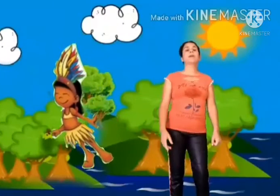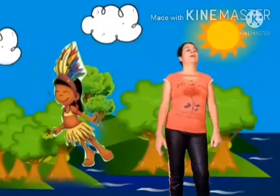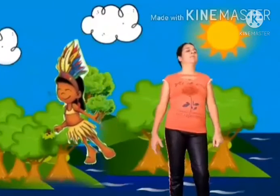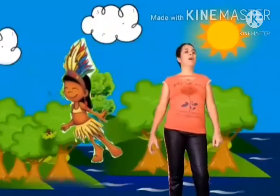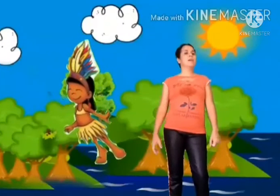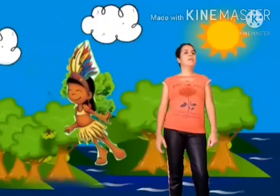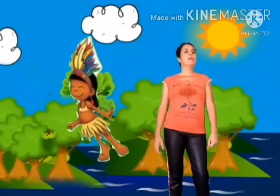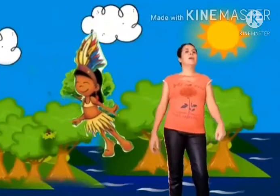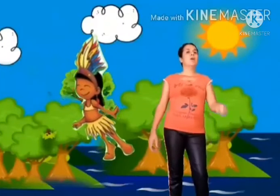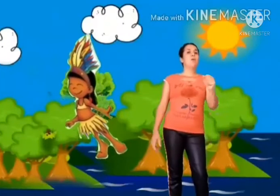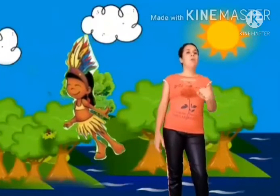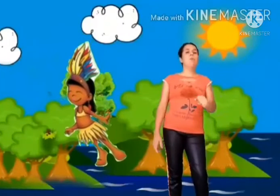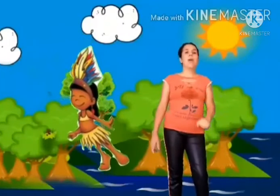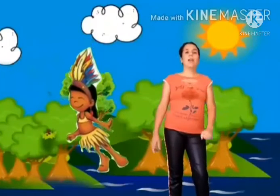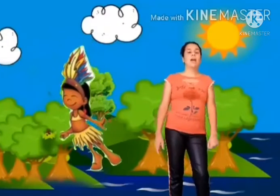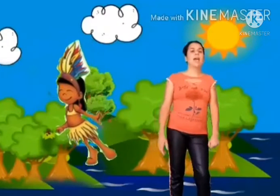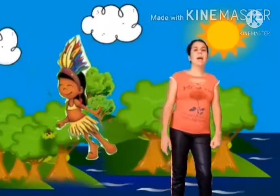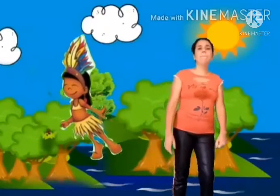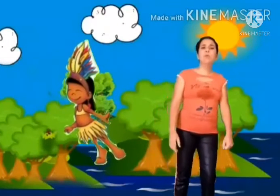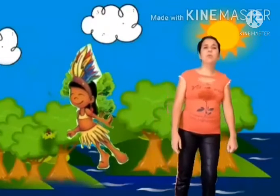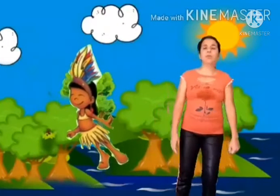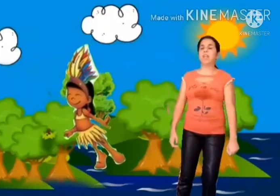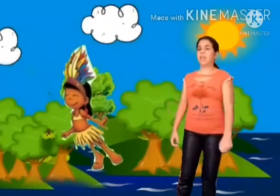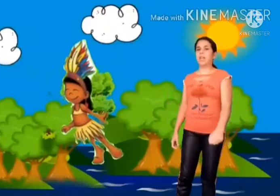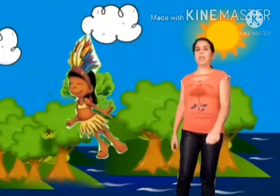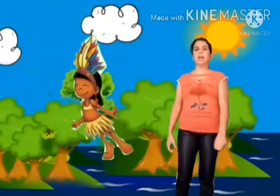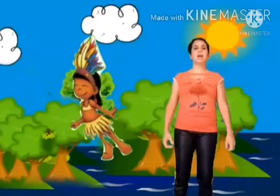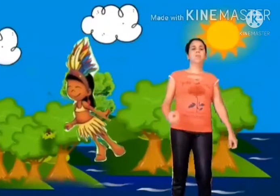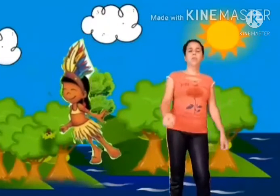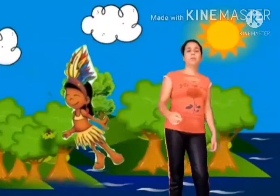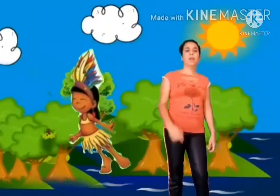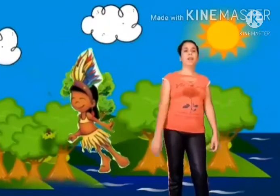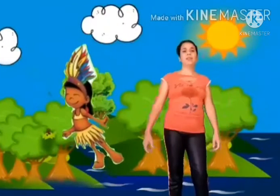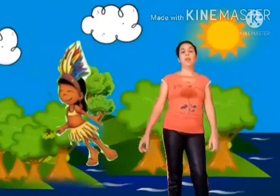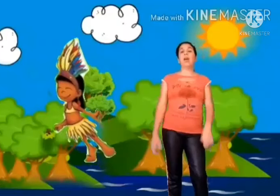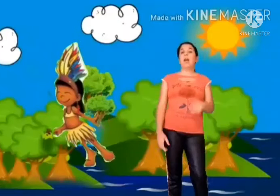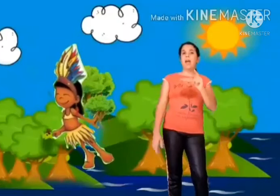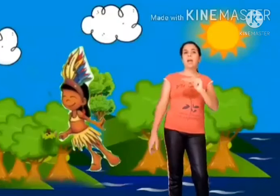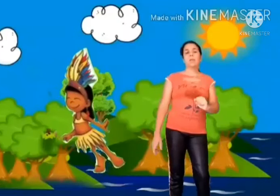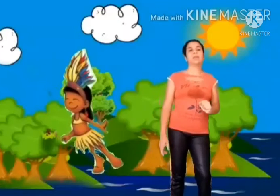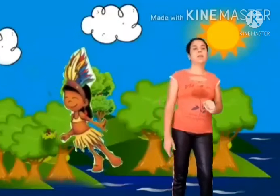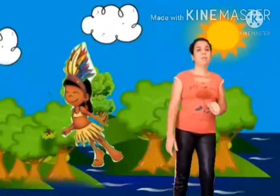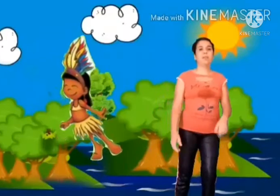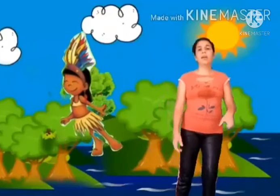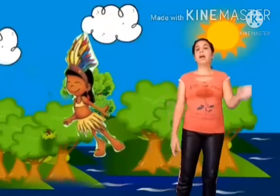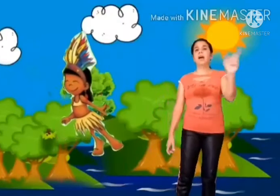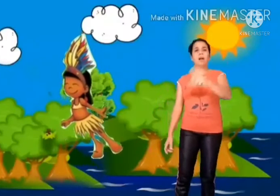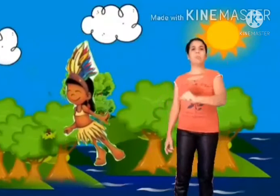Mas, como ela era muito guerreira, muito valente, ela, para se defender, acabou